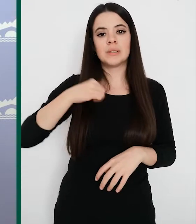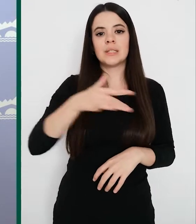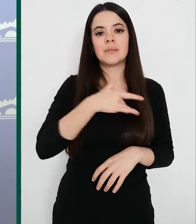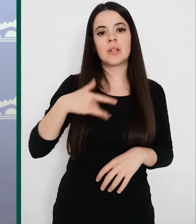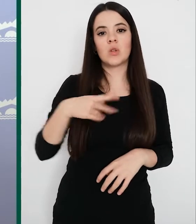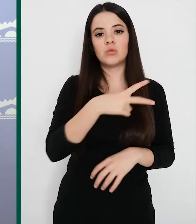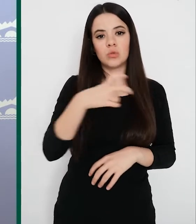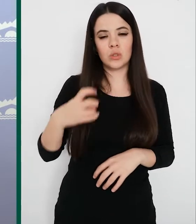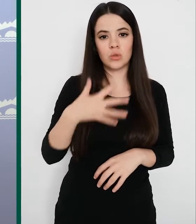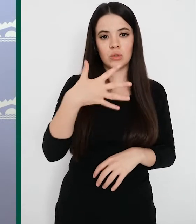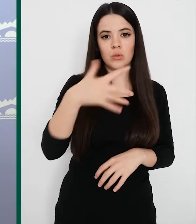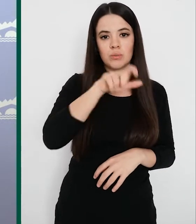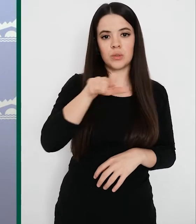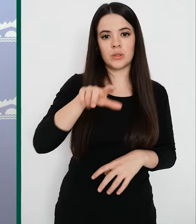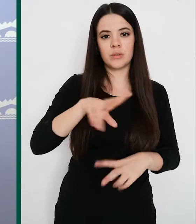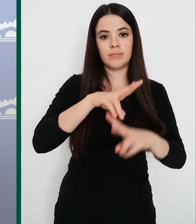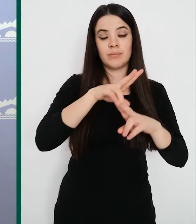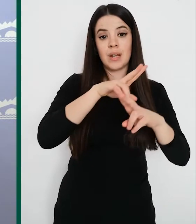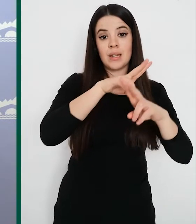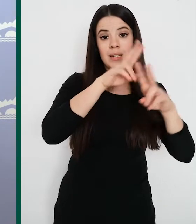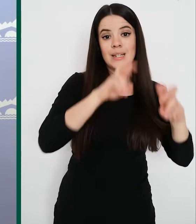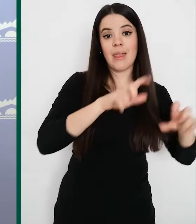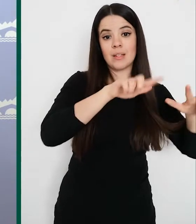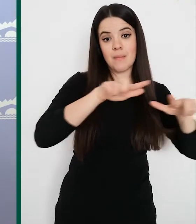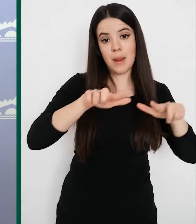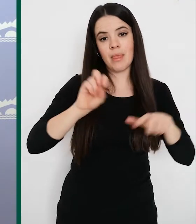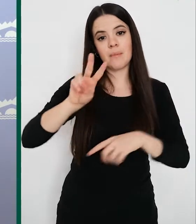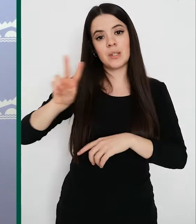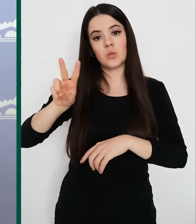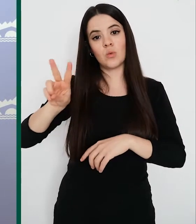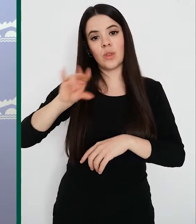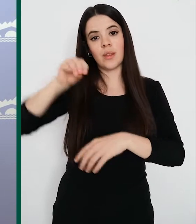205 pacientes en planta y 22 en la unidad de cuidados intensivos.